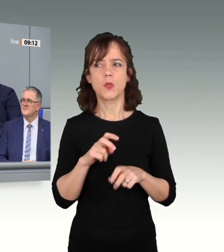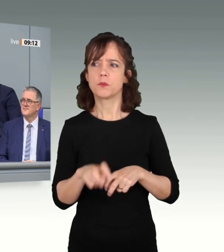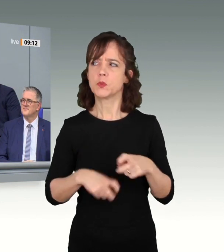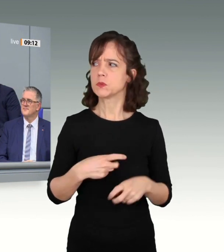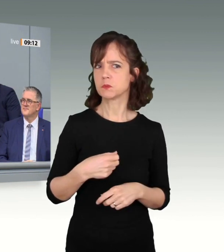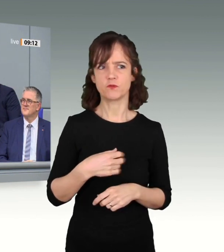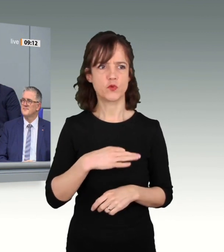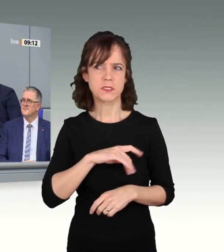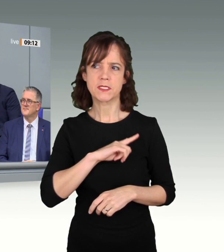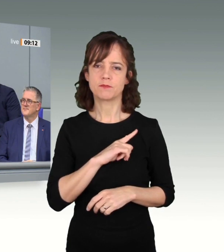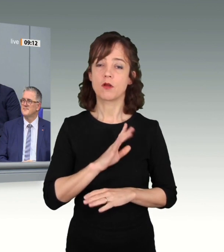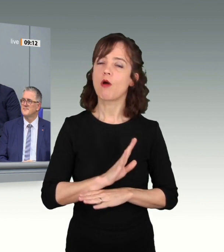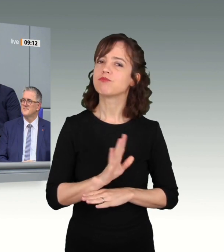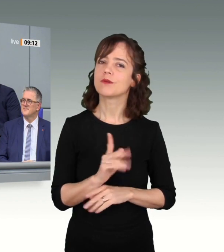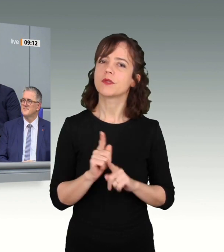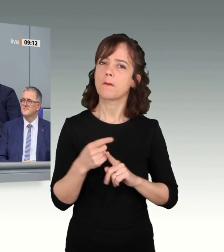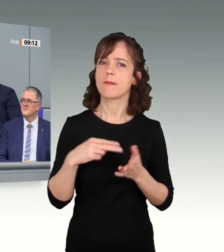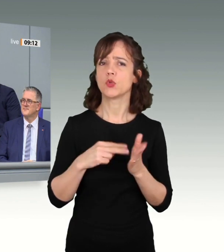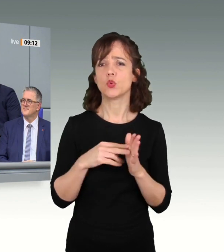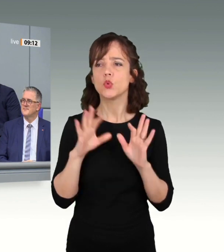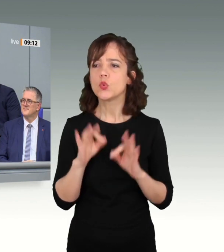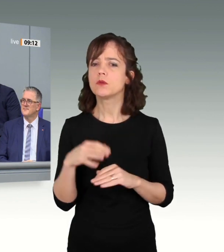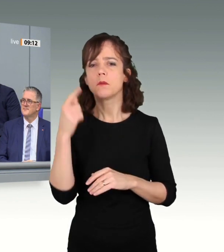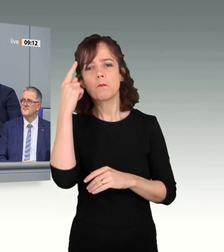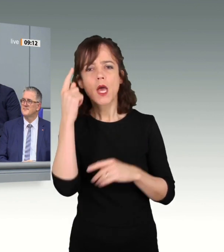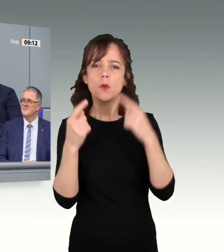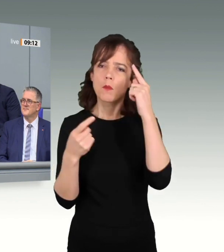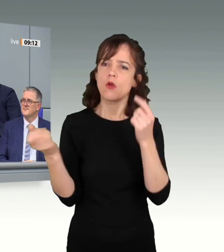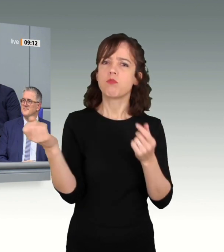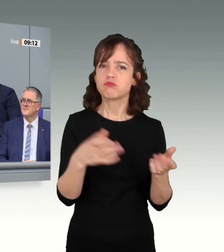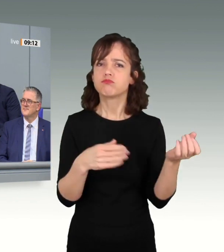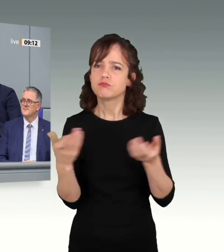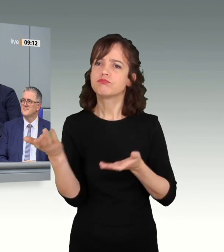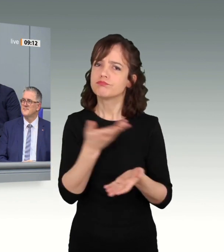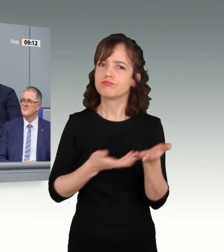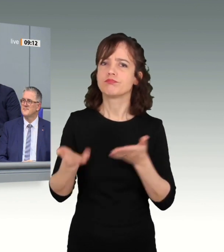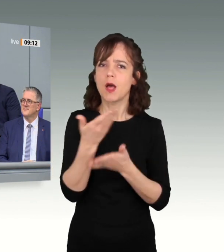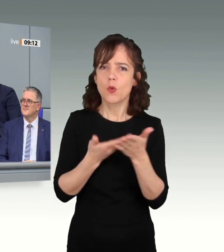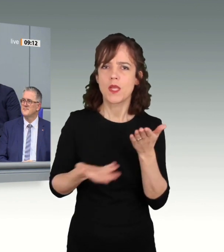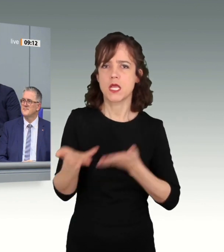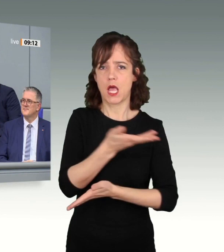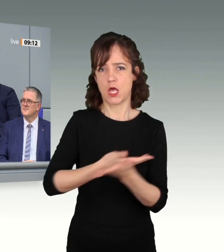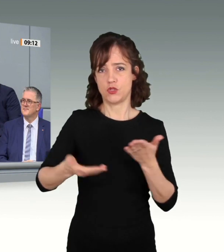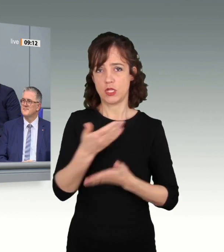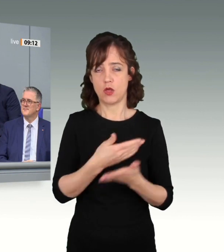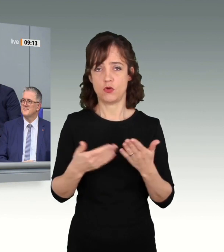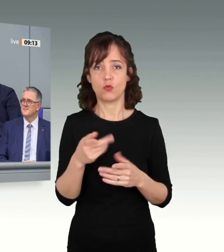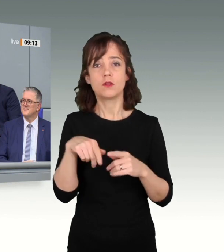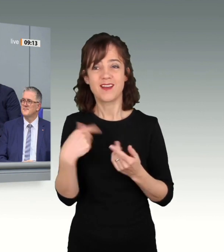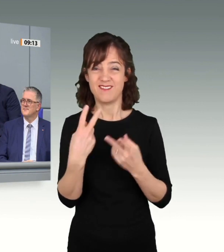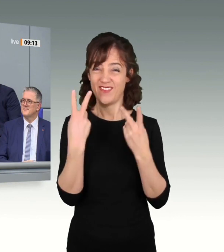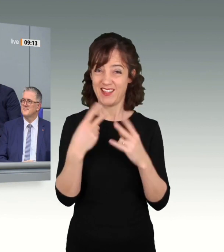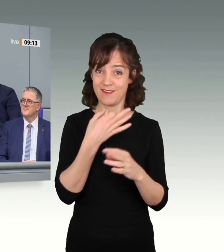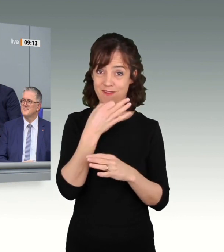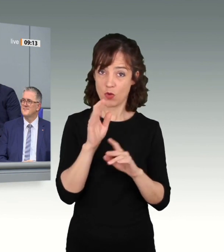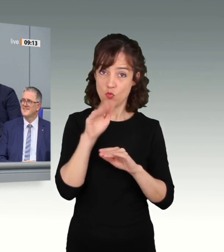sondern als ein Instrument und widerstreitende Interessen in Rede und Gegenrede zu artikulieren und bei drängenden Zukunftsfragen